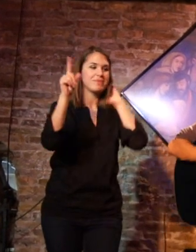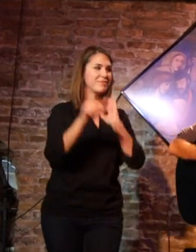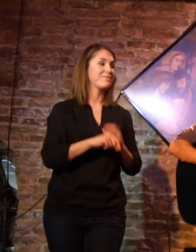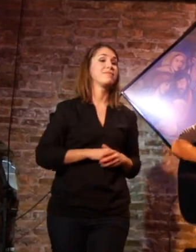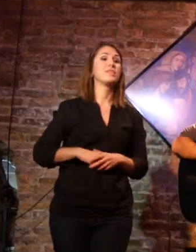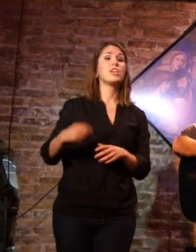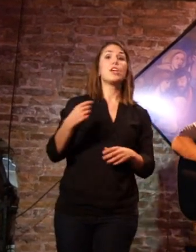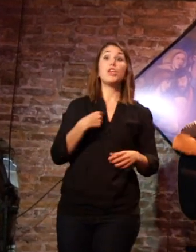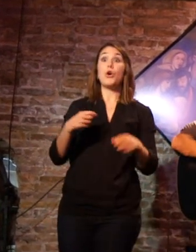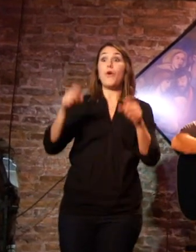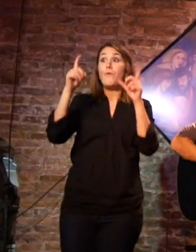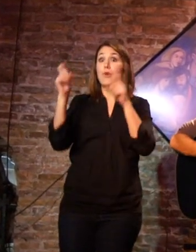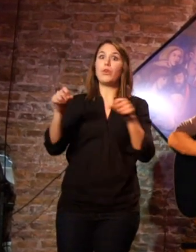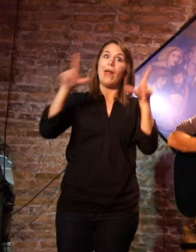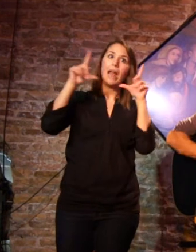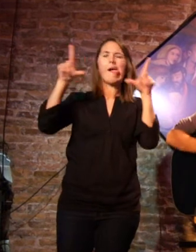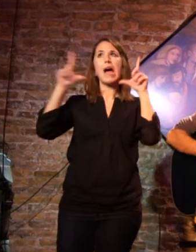Saco la lengua de los retratos.